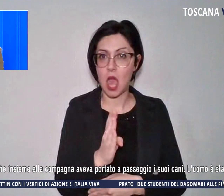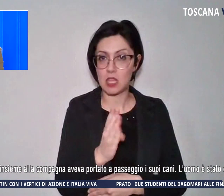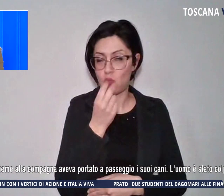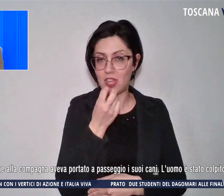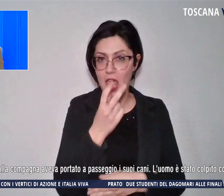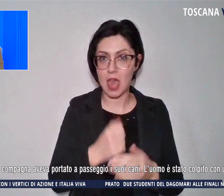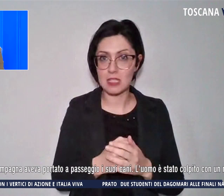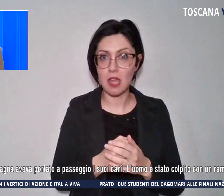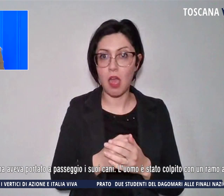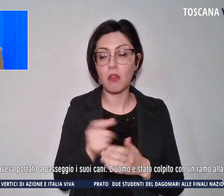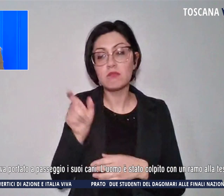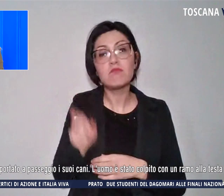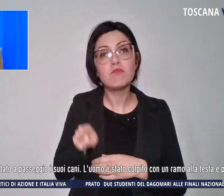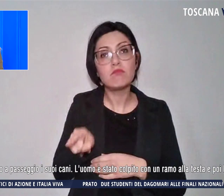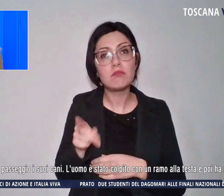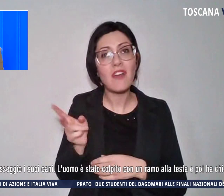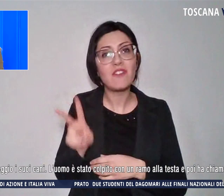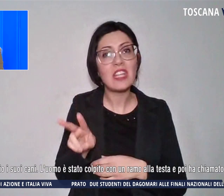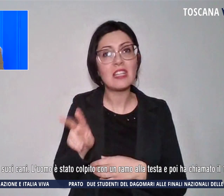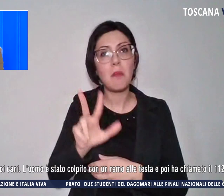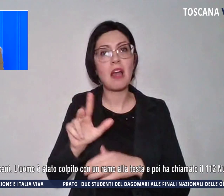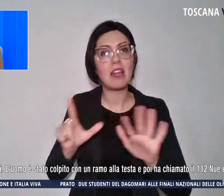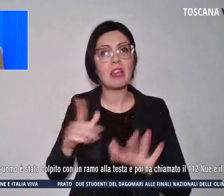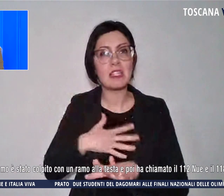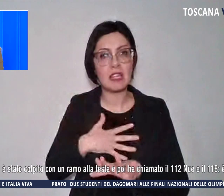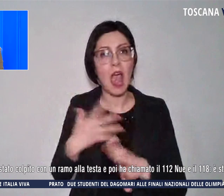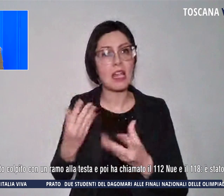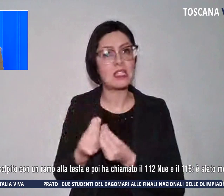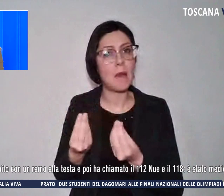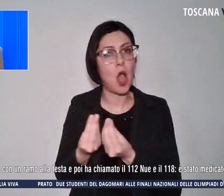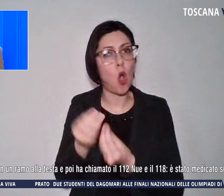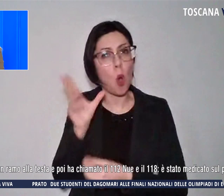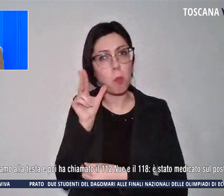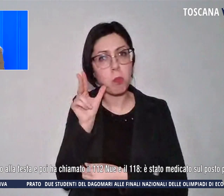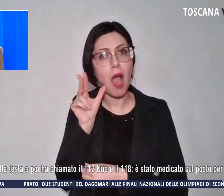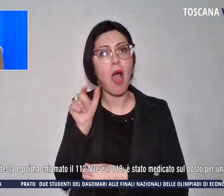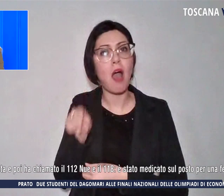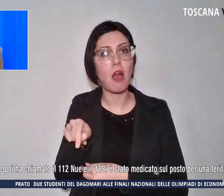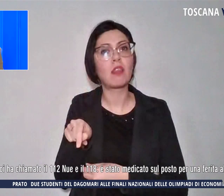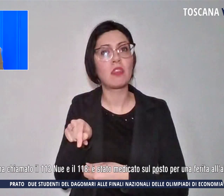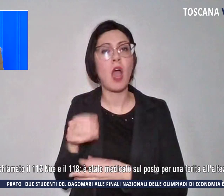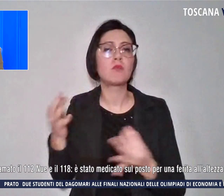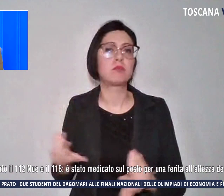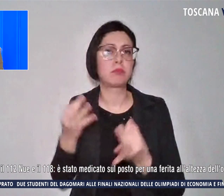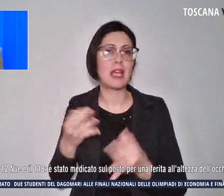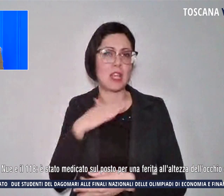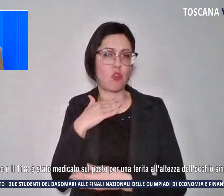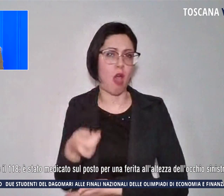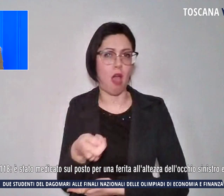vittima un 37enne che insieme alla compagna aveva portato a passeggio i suoi cani.